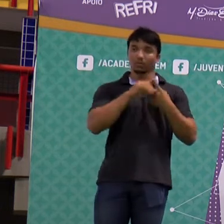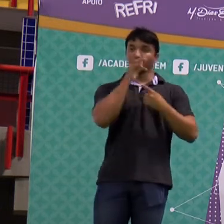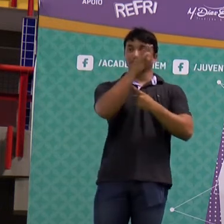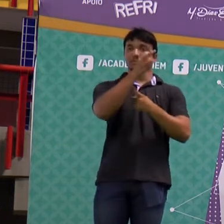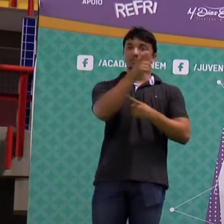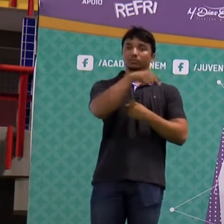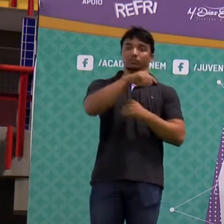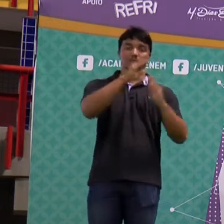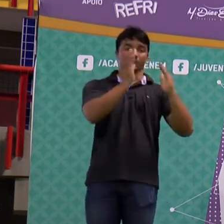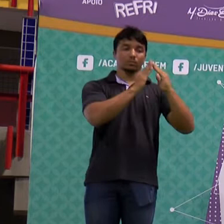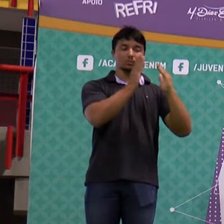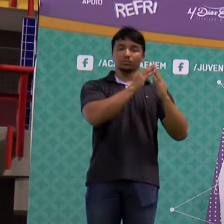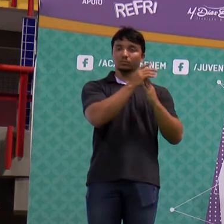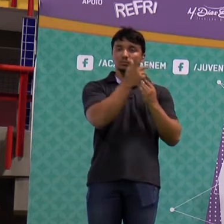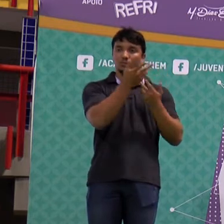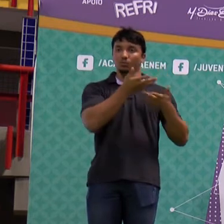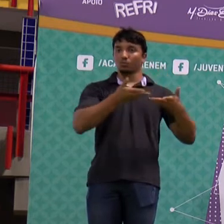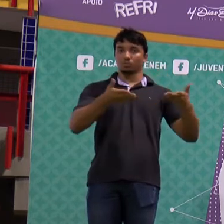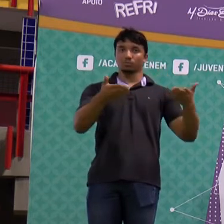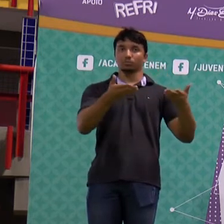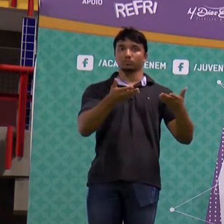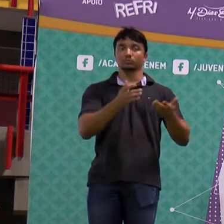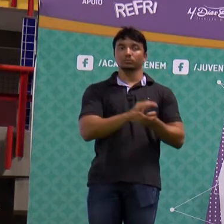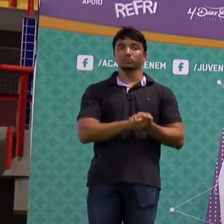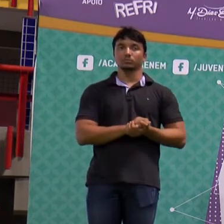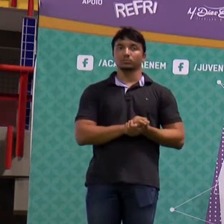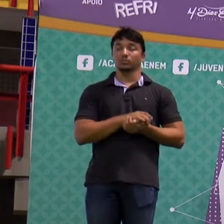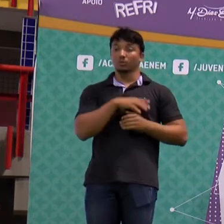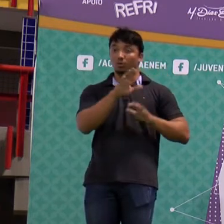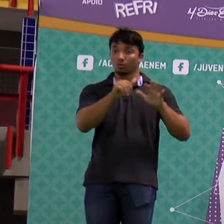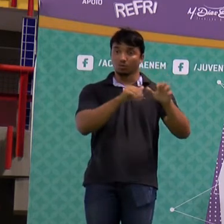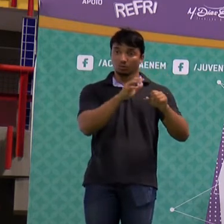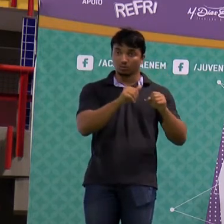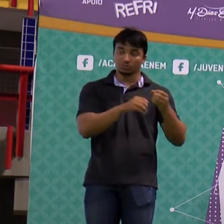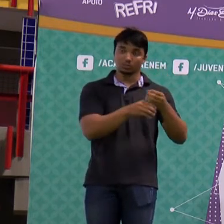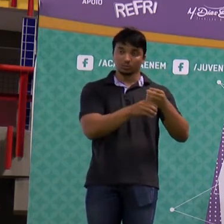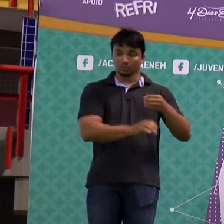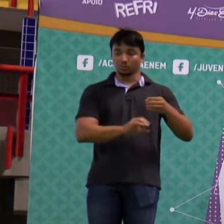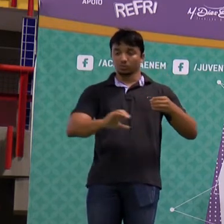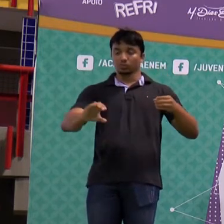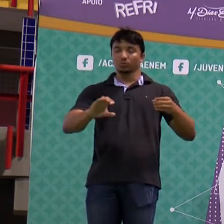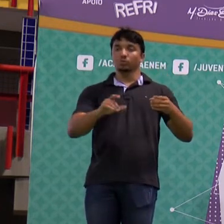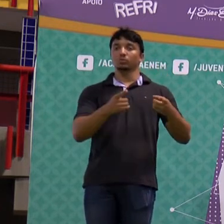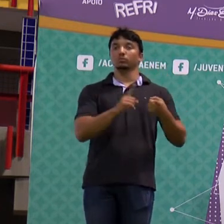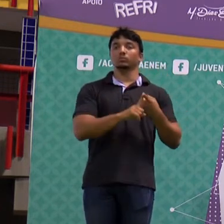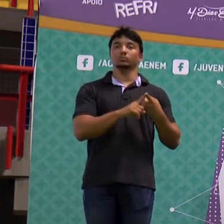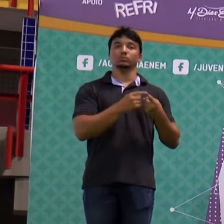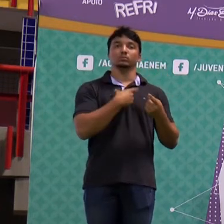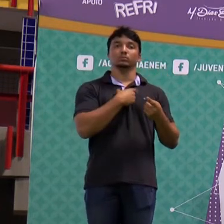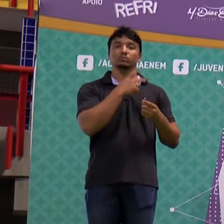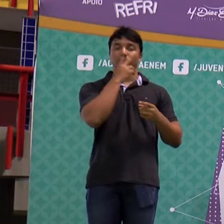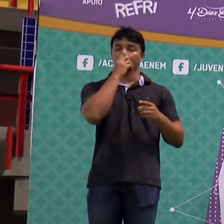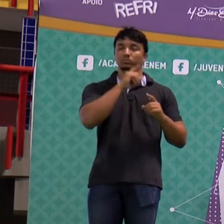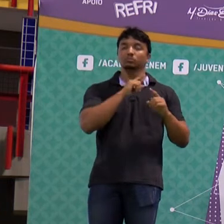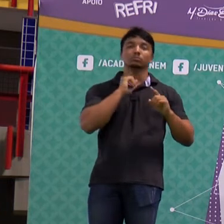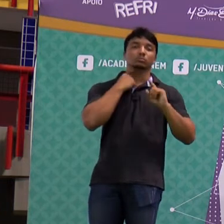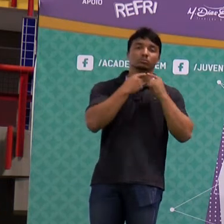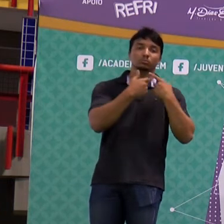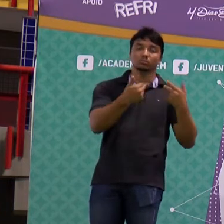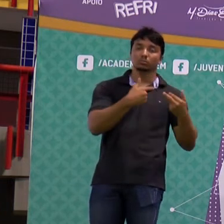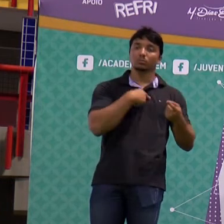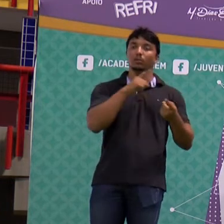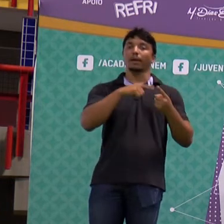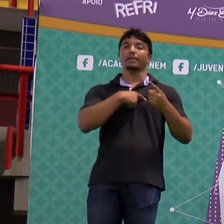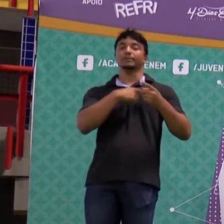casa comum. A coleta e o tratamento de esgoto, de lodo gerado no tratamento, são